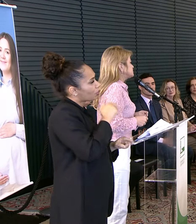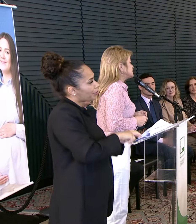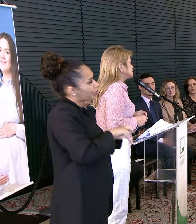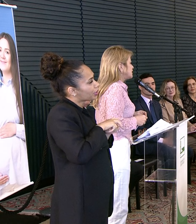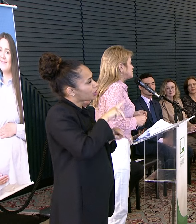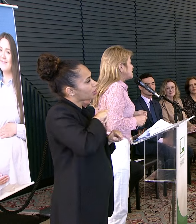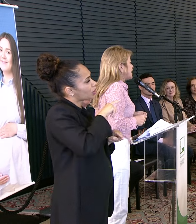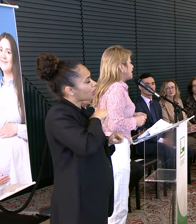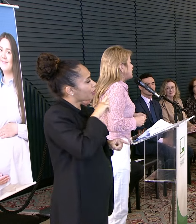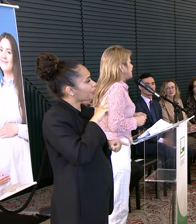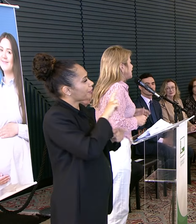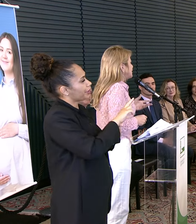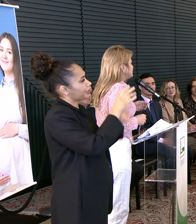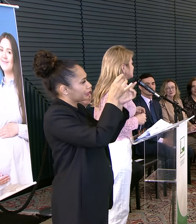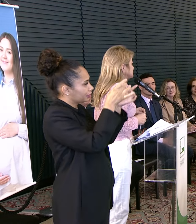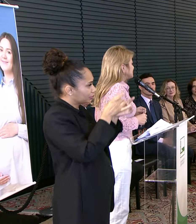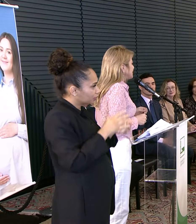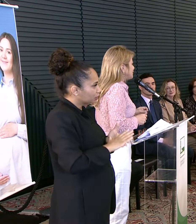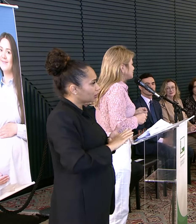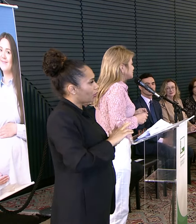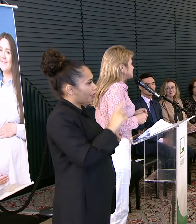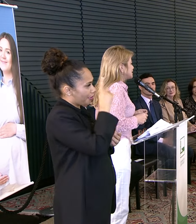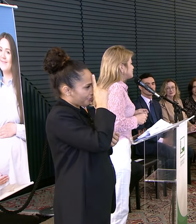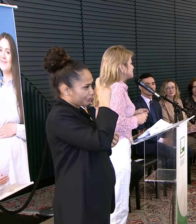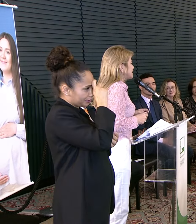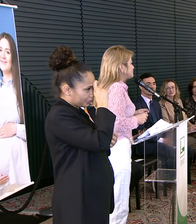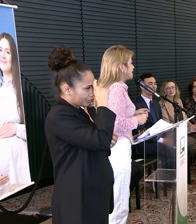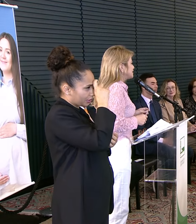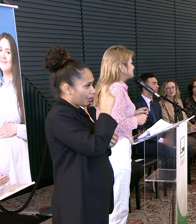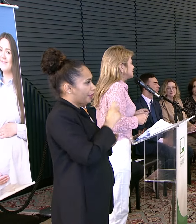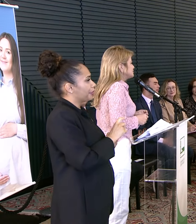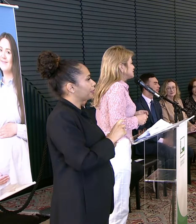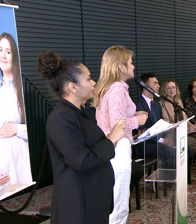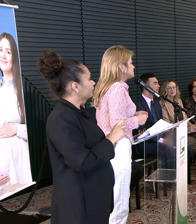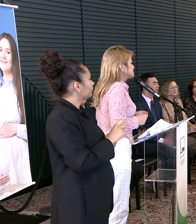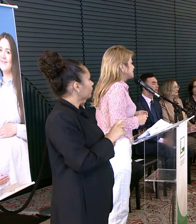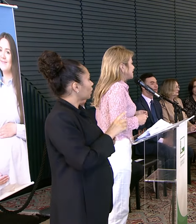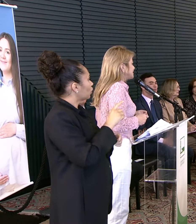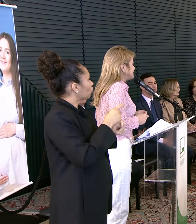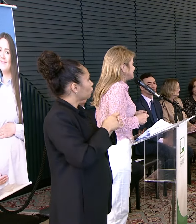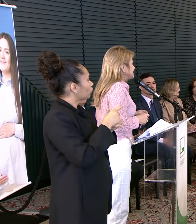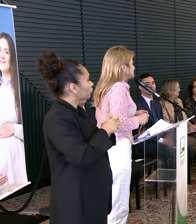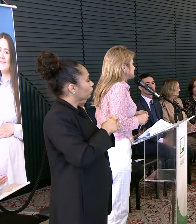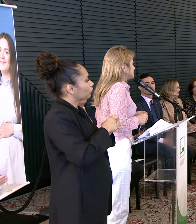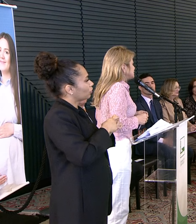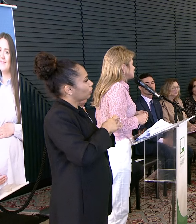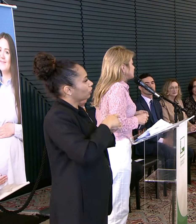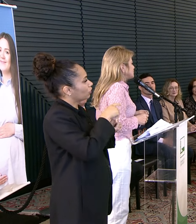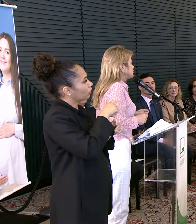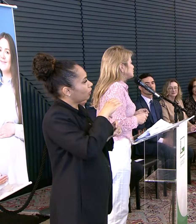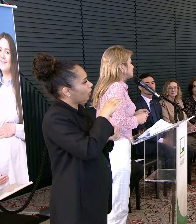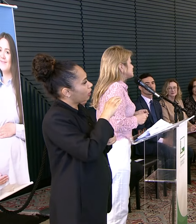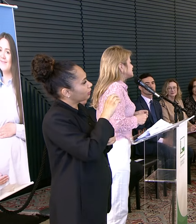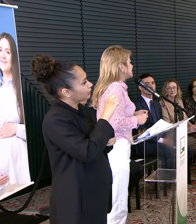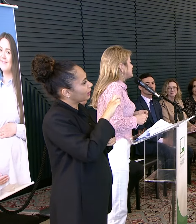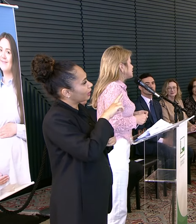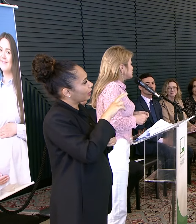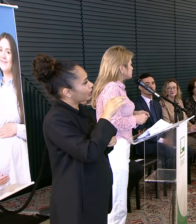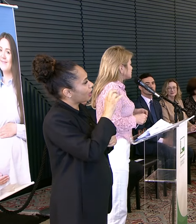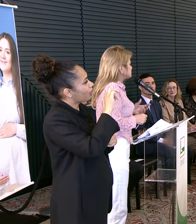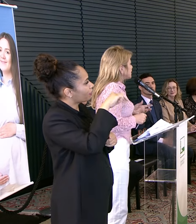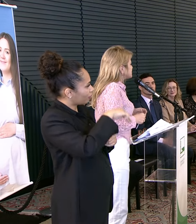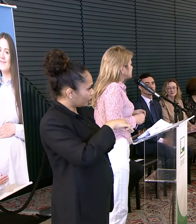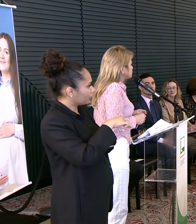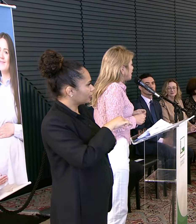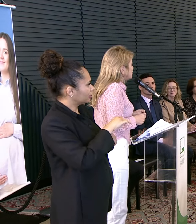referência Muito especial Ao hospital Dr. Serafim de Carvalho Município de Jatai Dizer que a gente Fica muito orgulhoso De saber